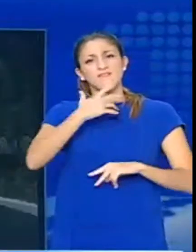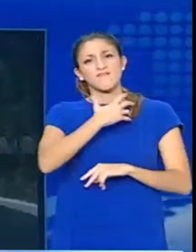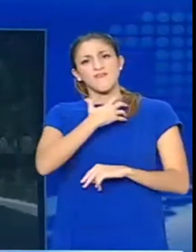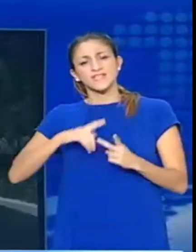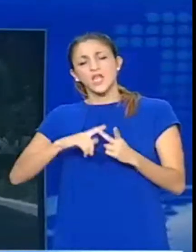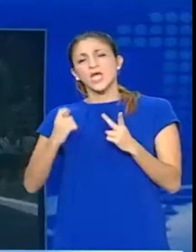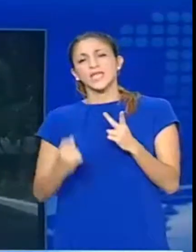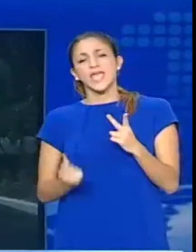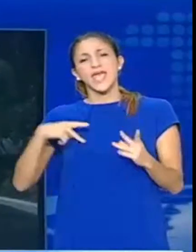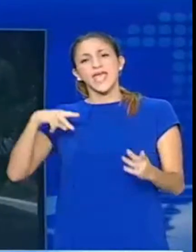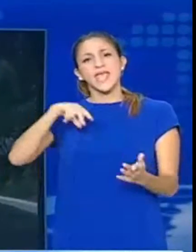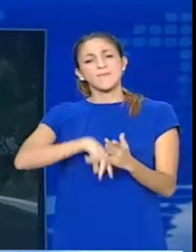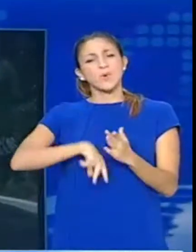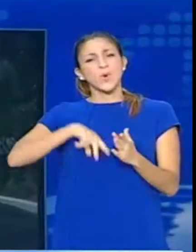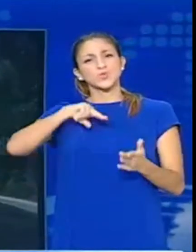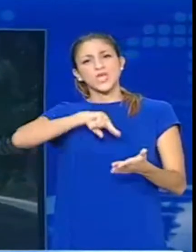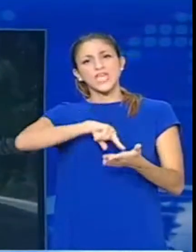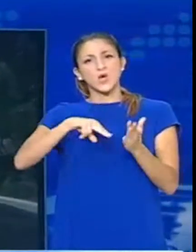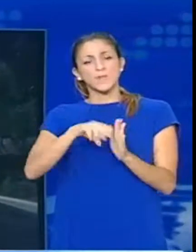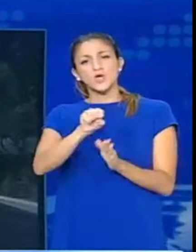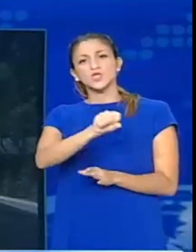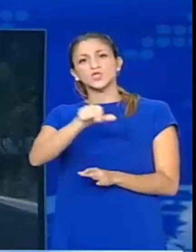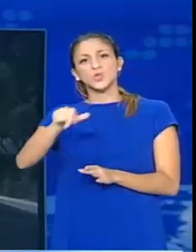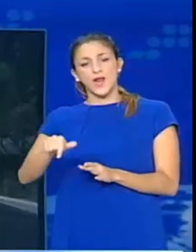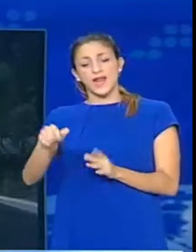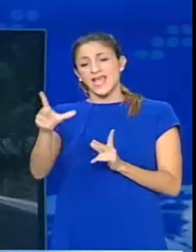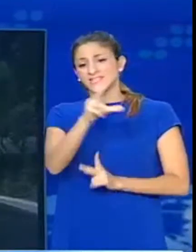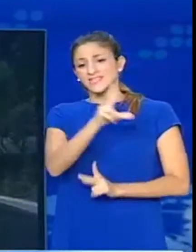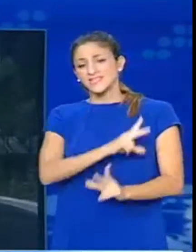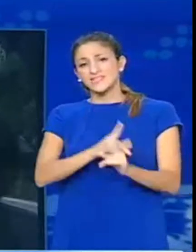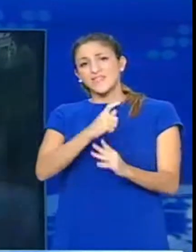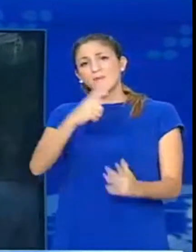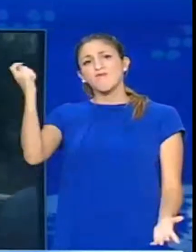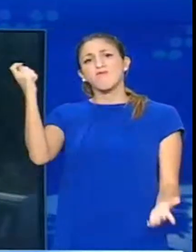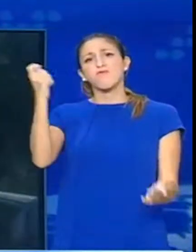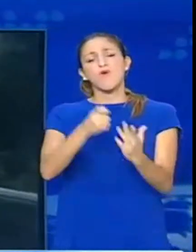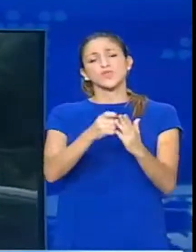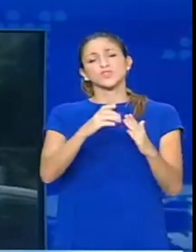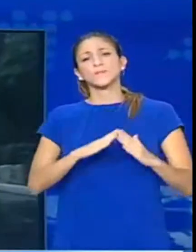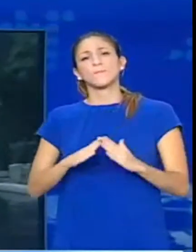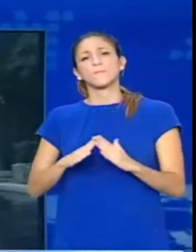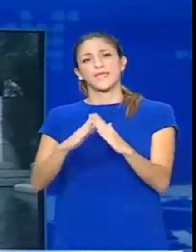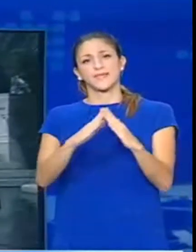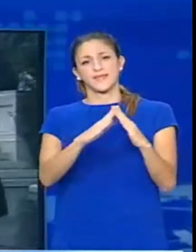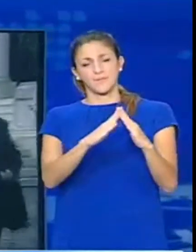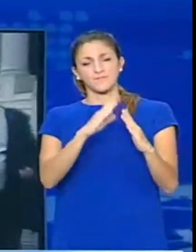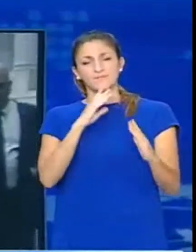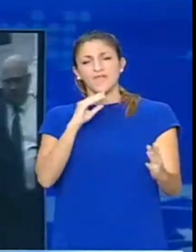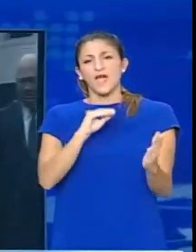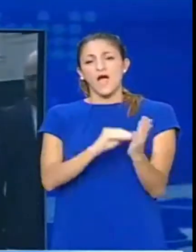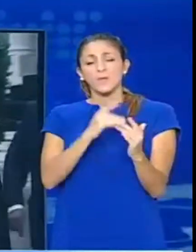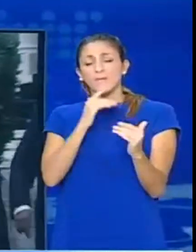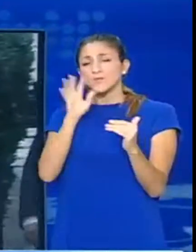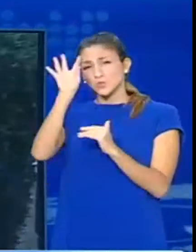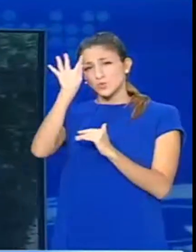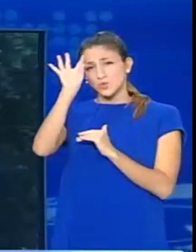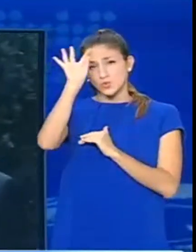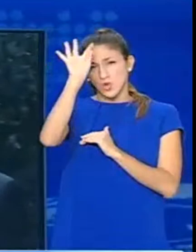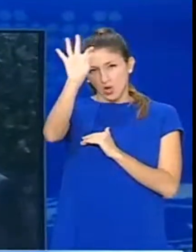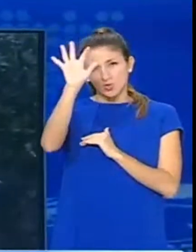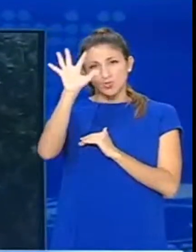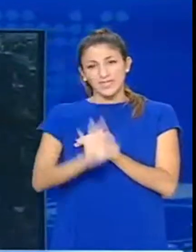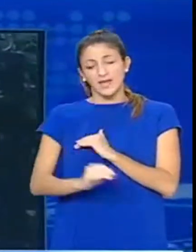Βενιζέλου και του Υπουργού Οικονομικών Γιάννης Τουρνάρα με βασικό θέμα το νέο ενιαίο φόρο στα ακίνητα. Στόχος, σύμφωνα με